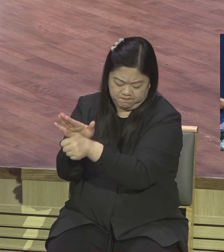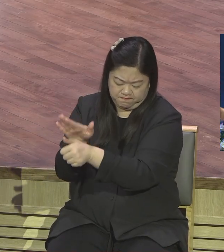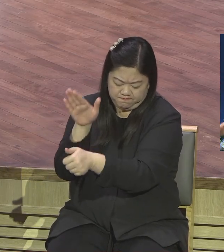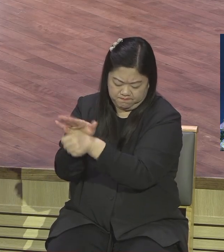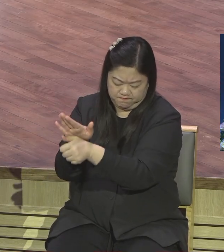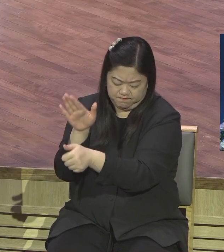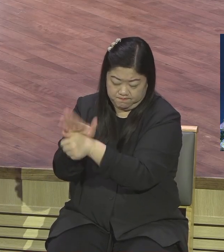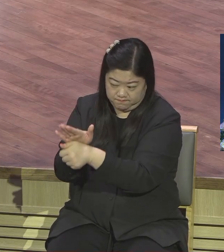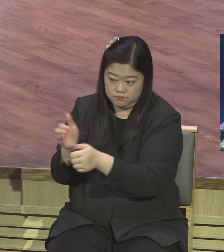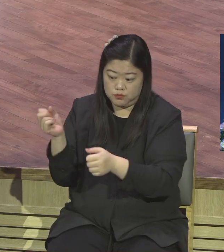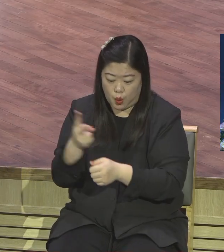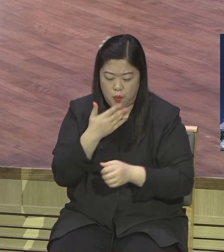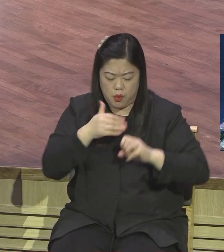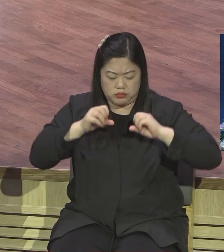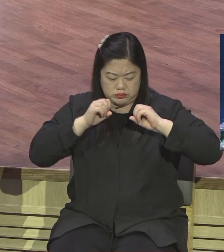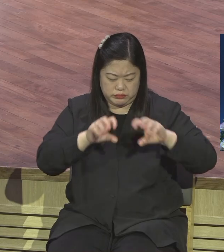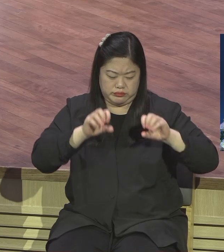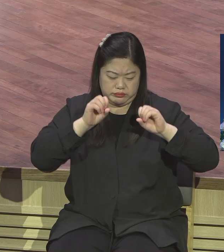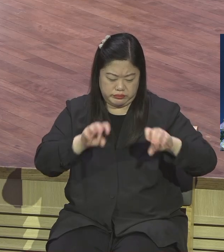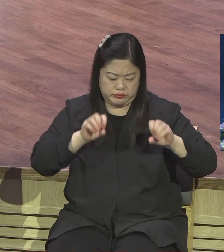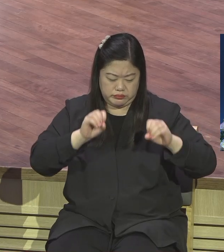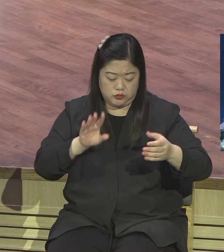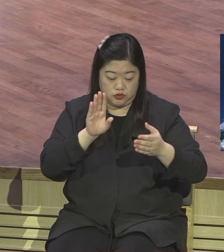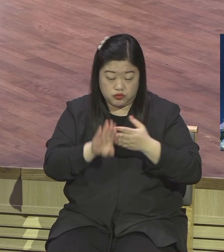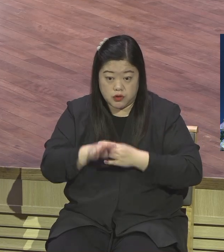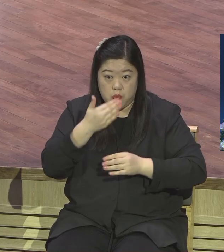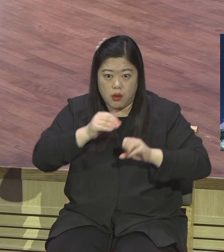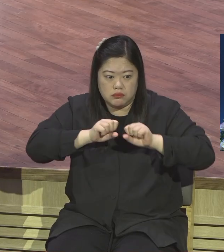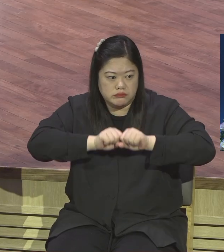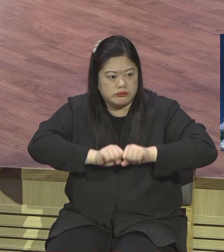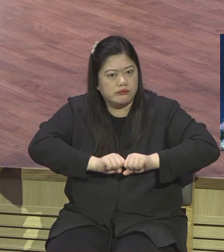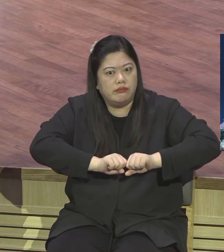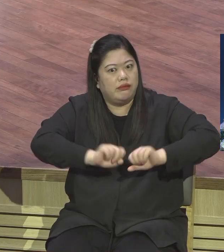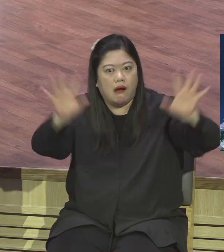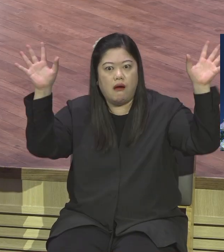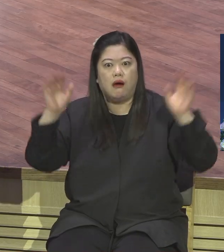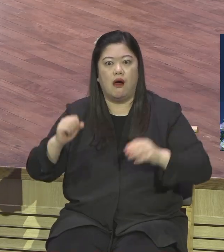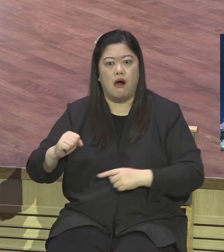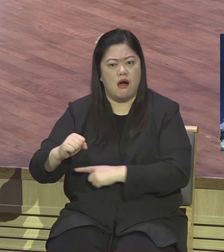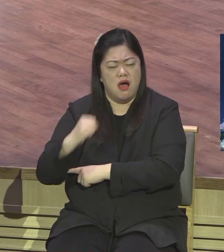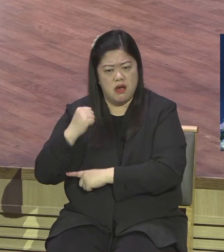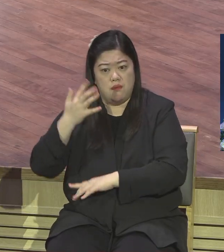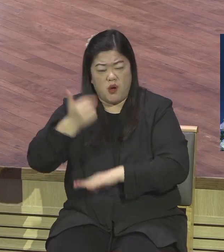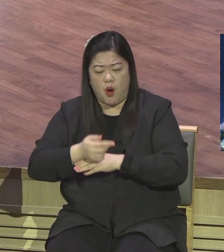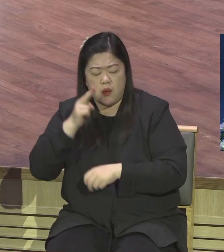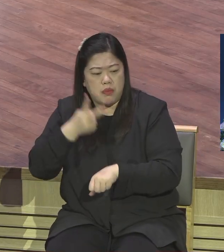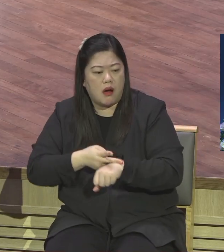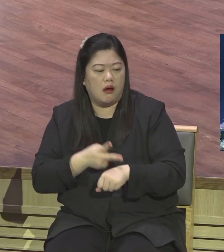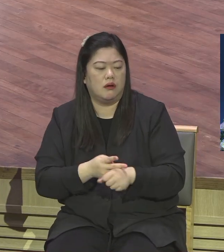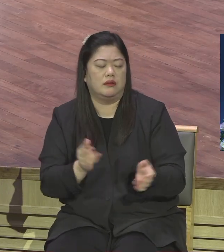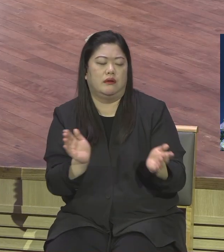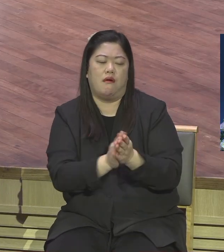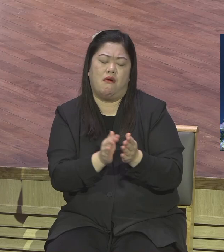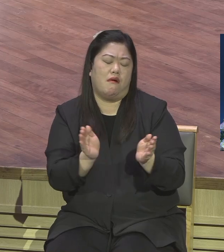복음을 확산시켰다는 이 말을 듣고 우리는 할 말을 잃었다 더 할 말이 없다 너희들에 대해서